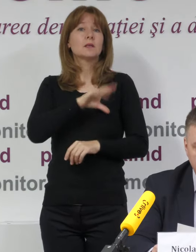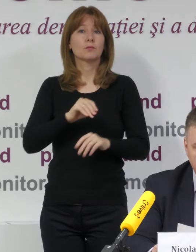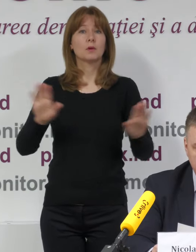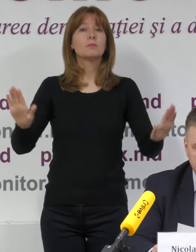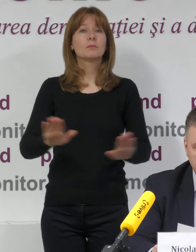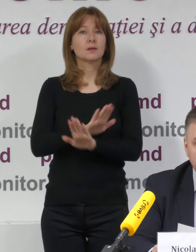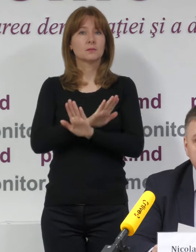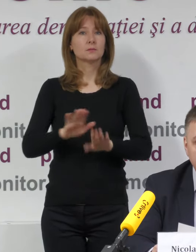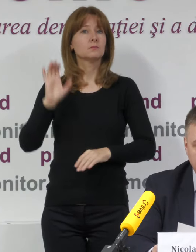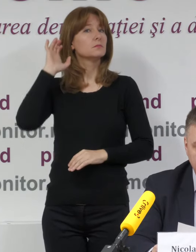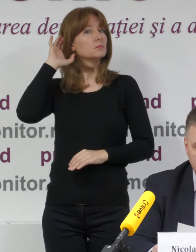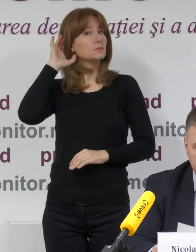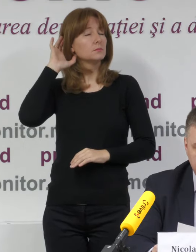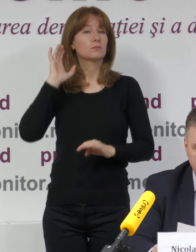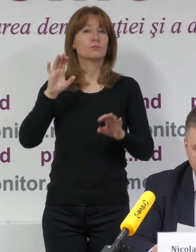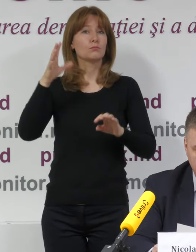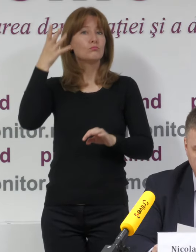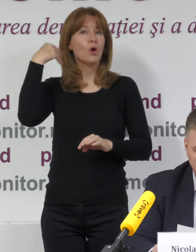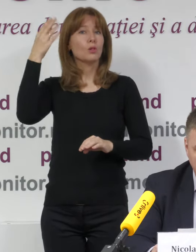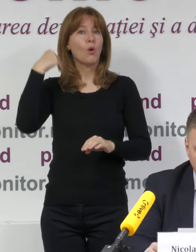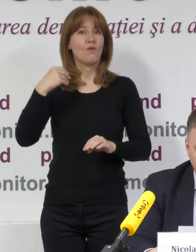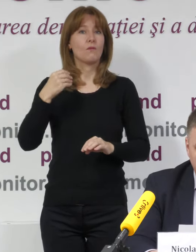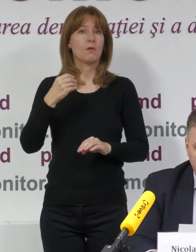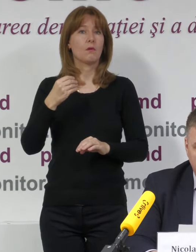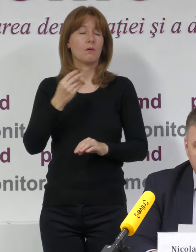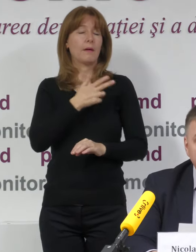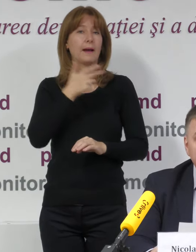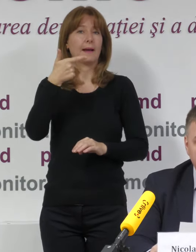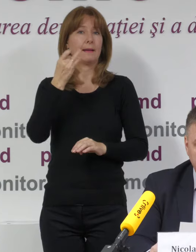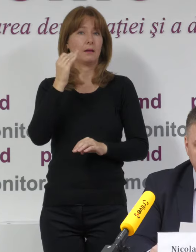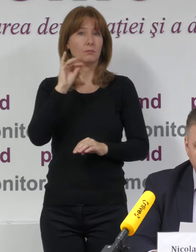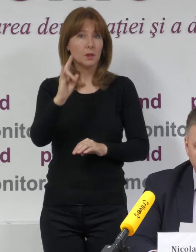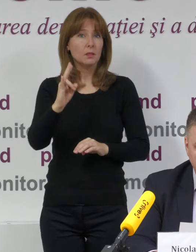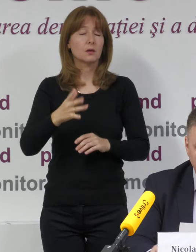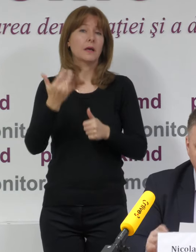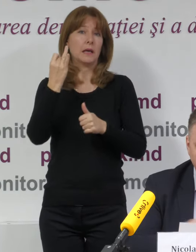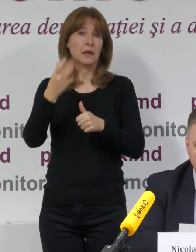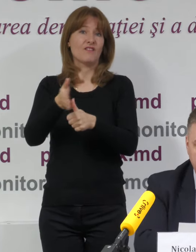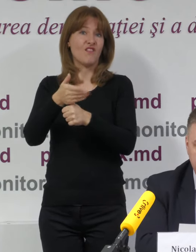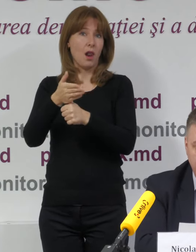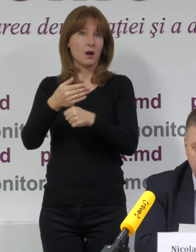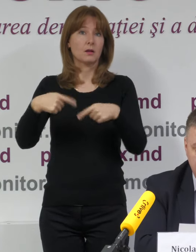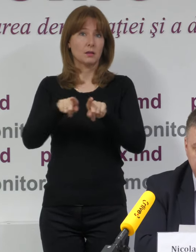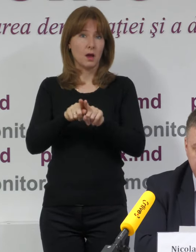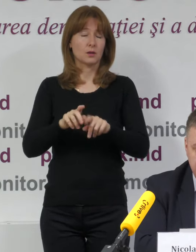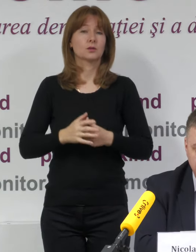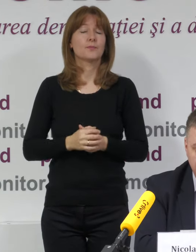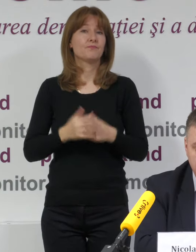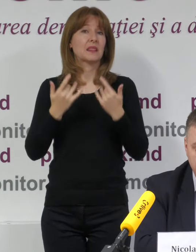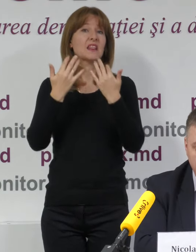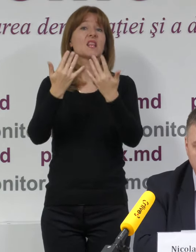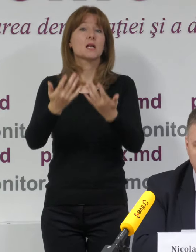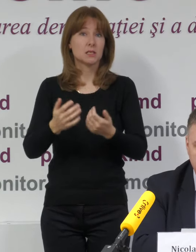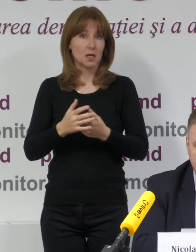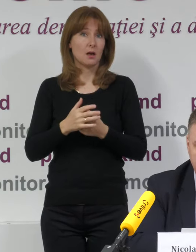intonarea imnului de stat și afișarea drapelului de stat. Majoritatea observatorilor au evaluat prestația